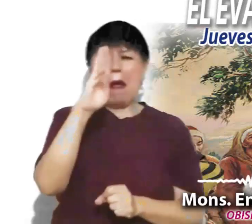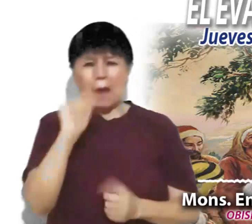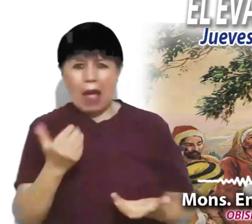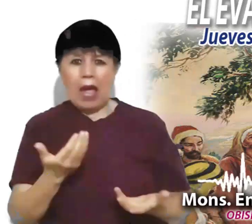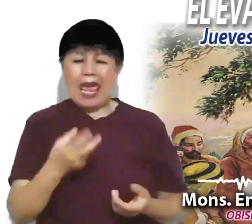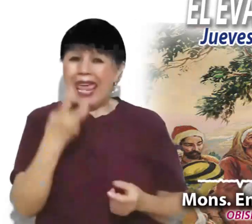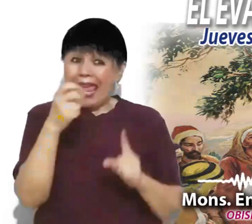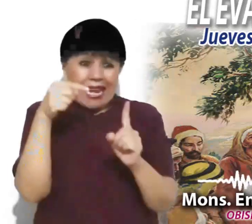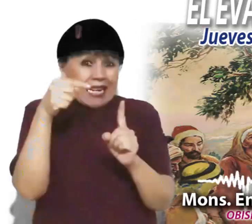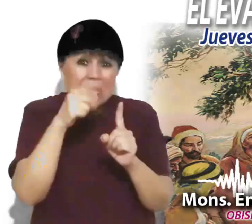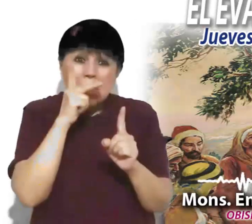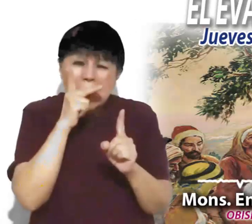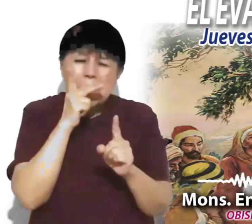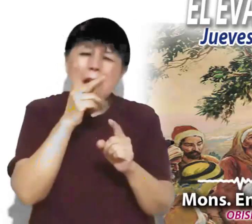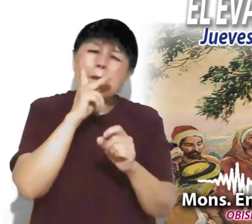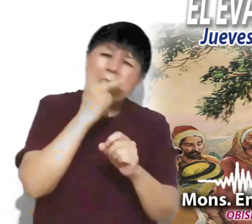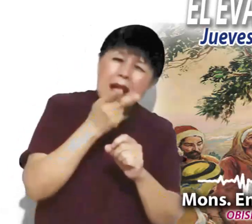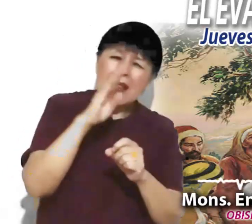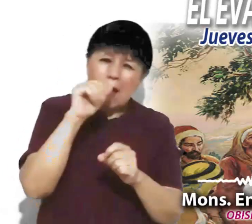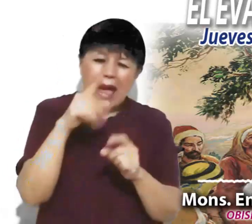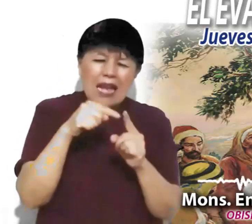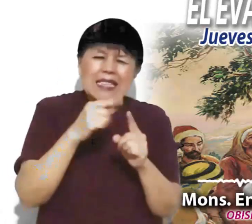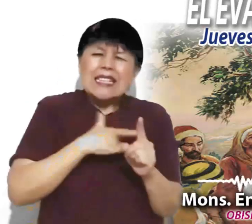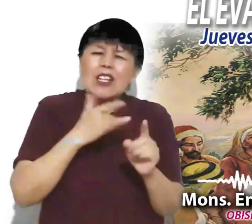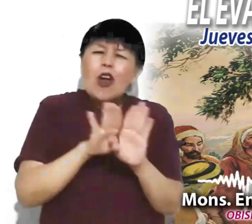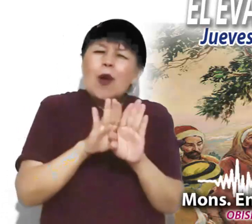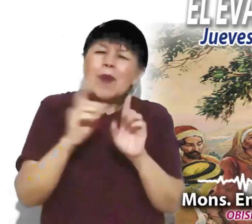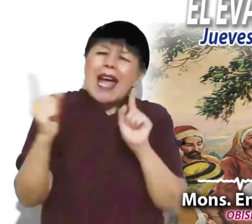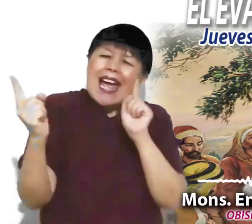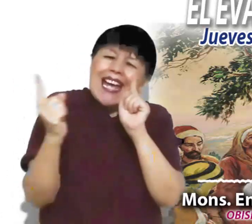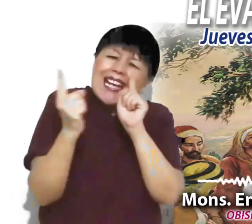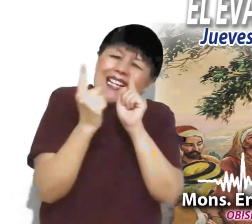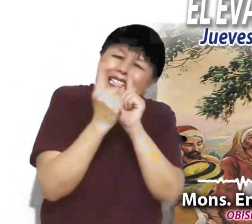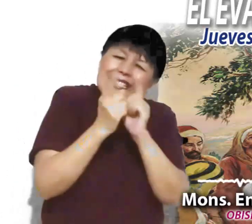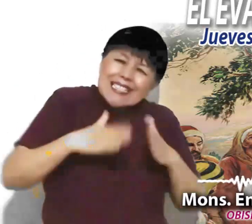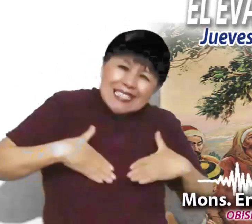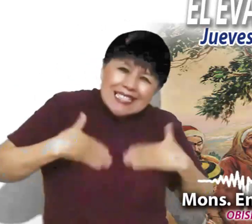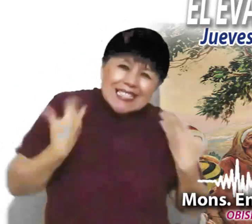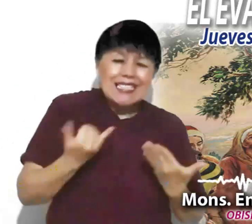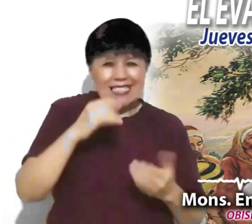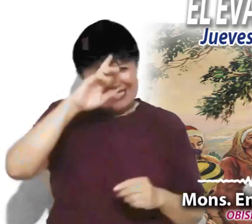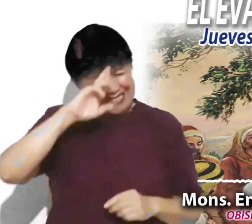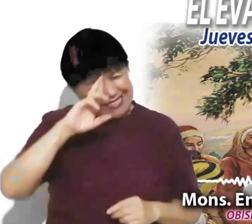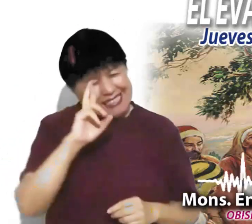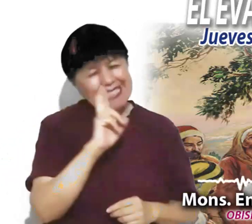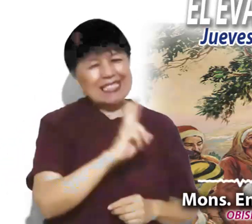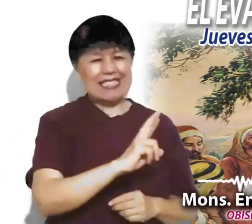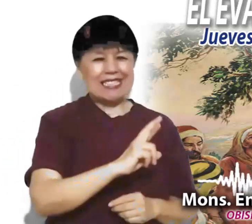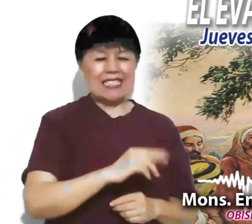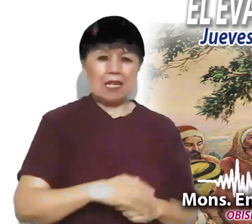es un término al mismo tiempo de cercanía, de confianza y de respeto.